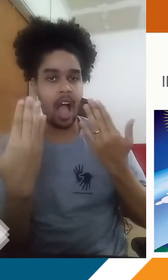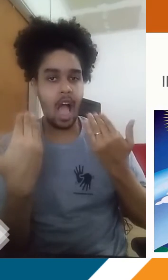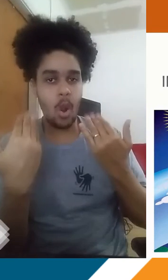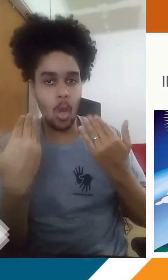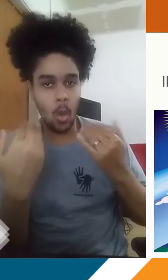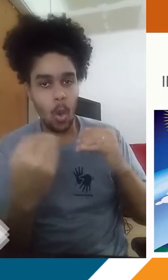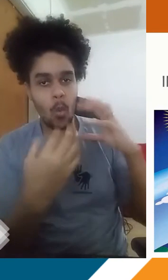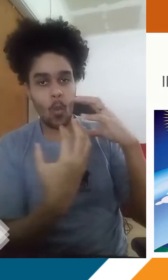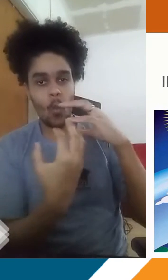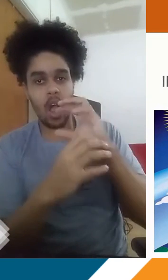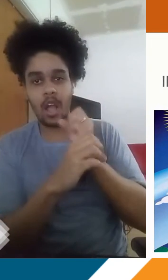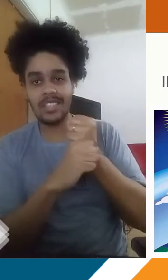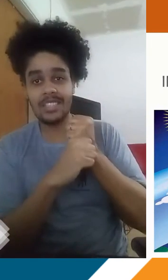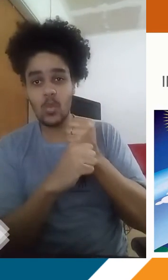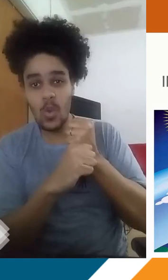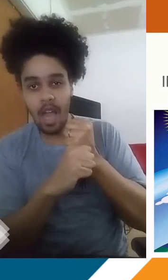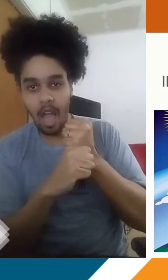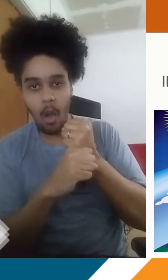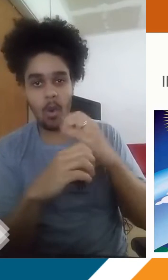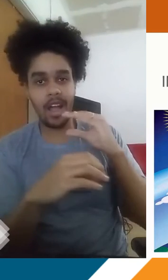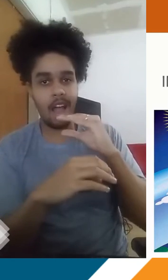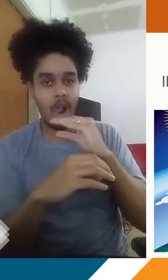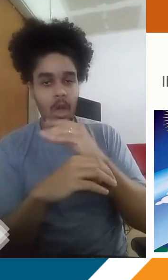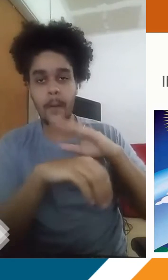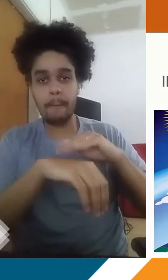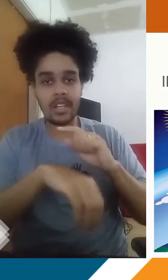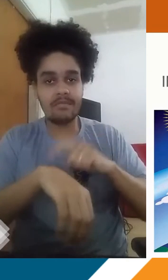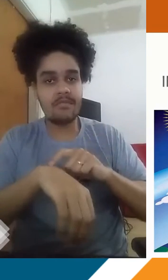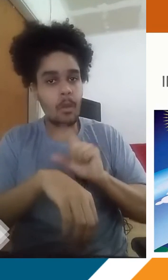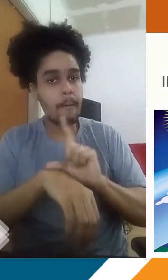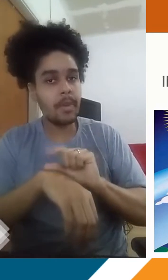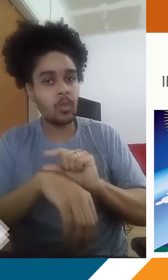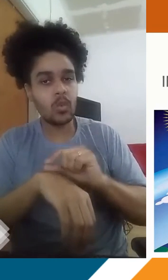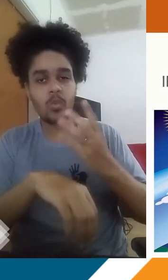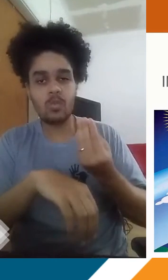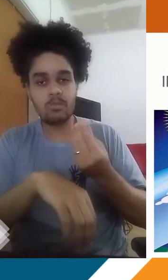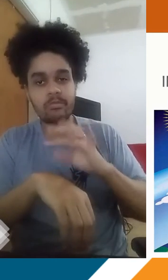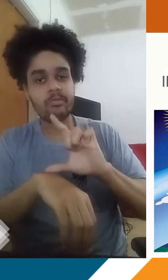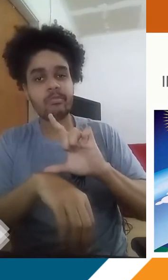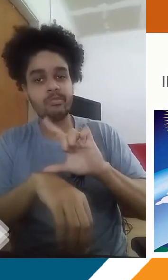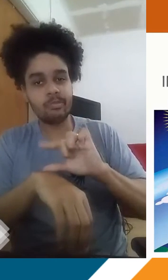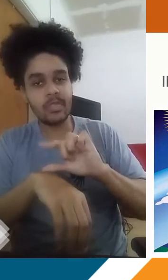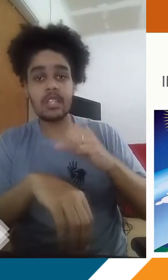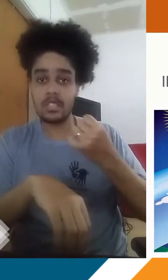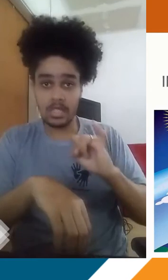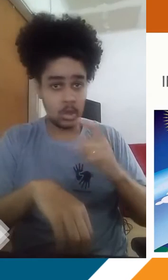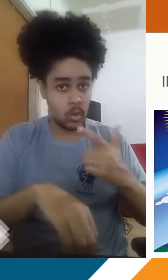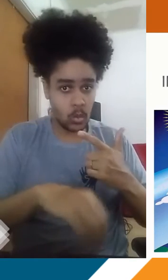do ambiente, segurar esse calor aí por um longo período de tempo, por um tempo maior. Se não fossem esses gases, a gente